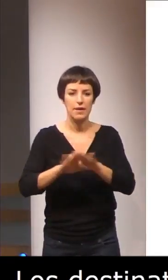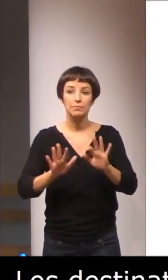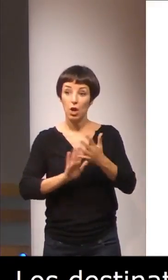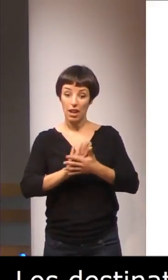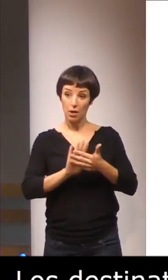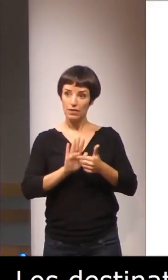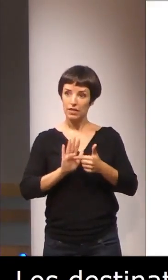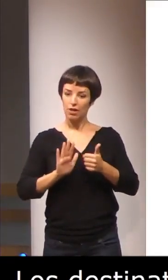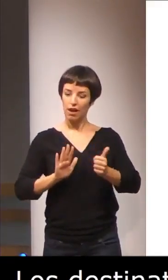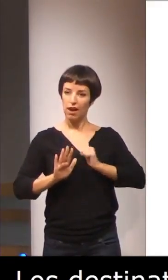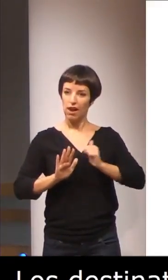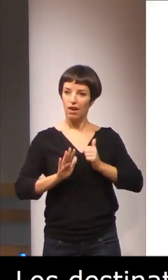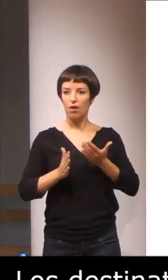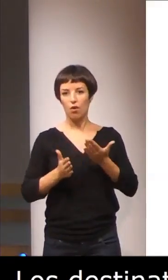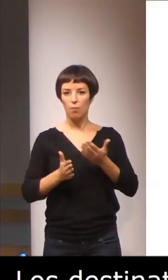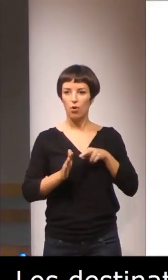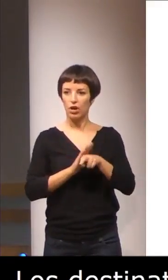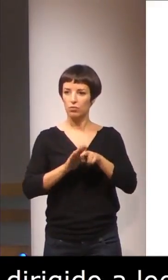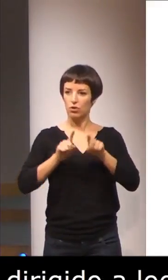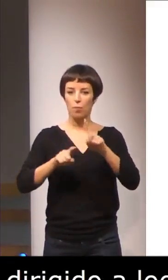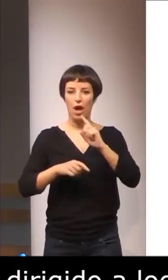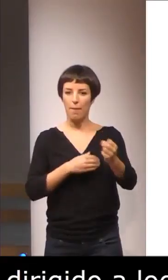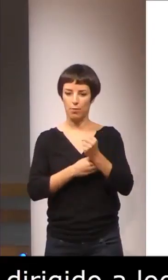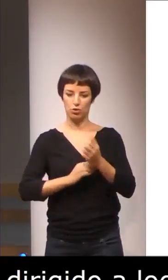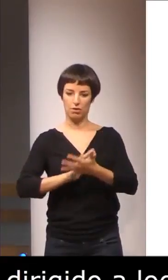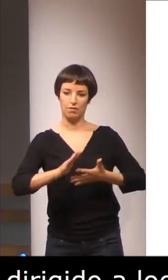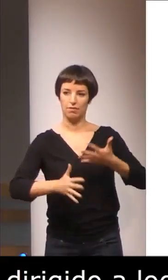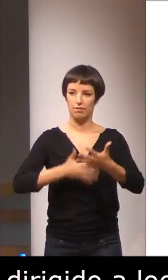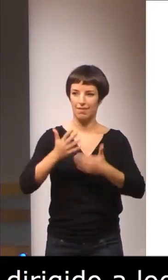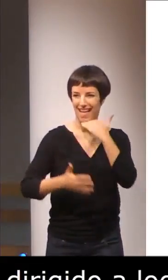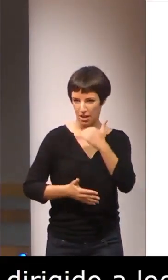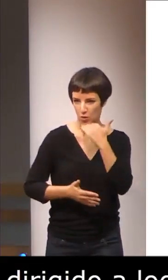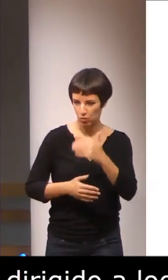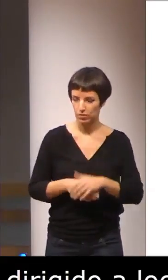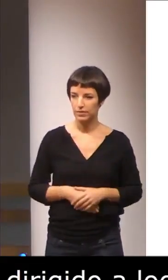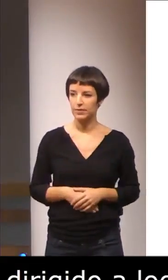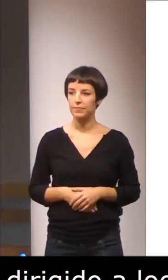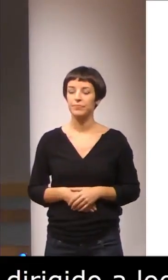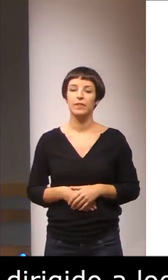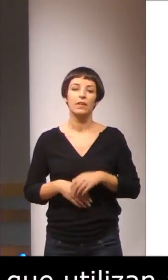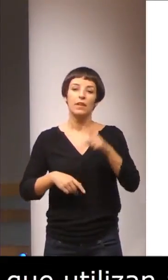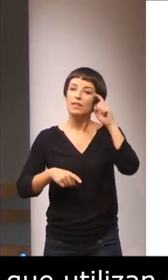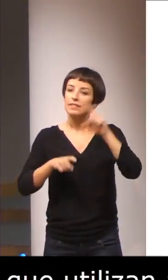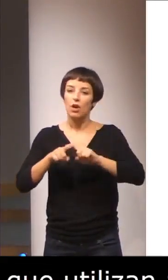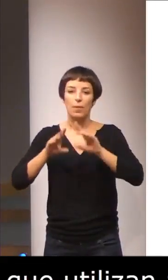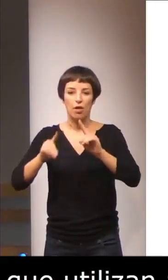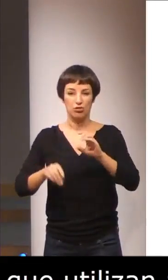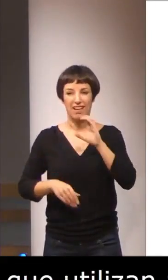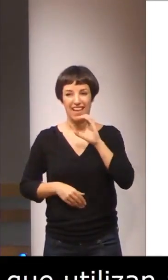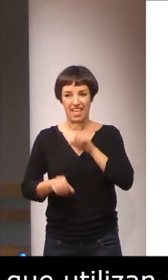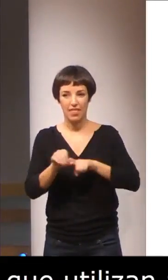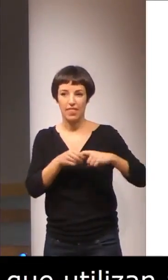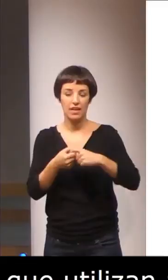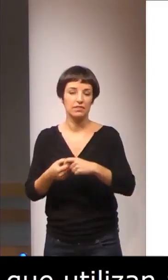de signos como recurso educativo, como apoyo signado. También los psicopedagogos de los credas o los